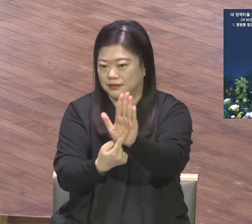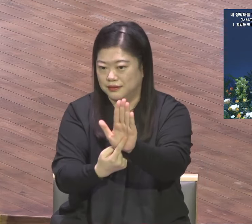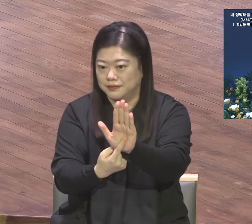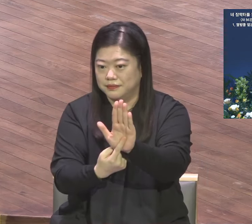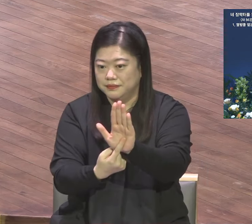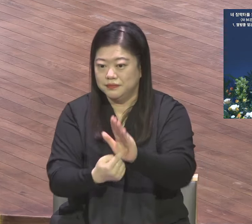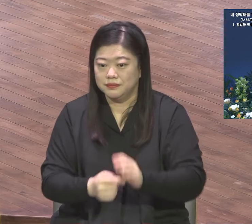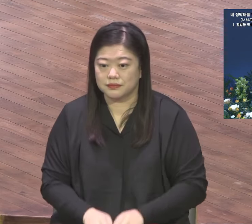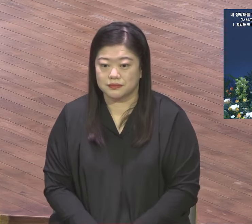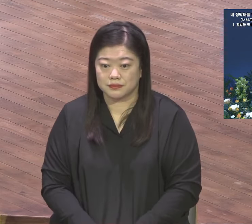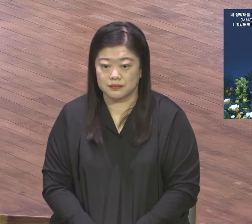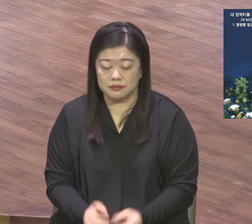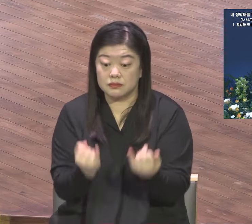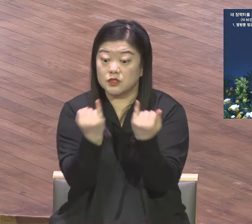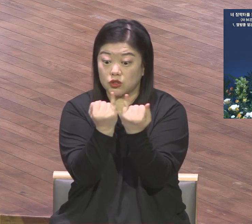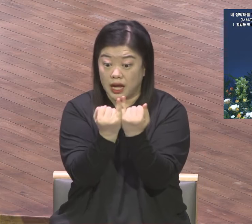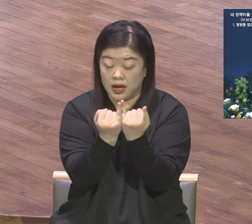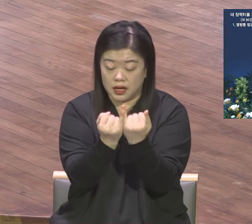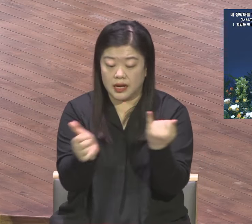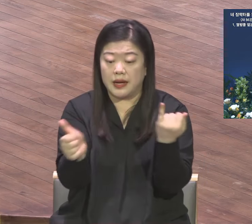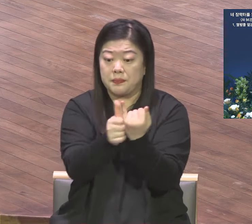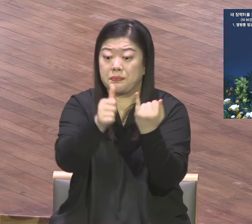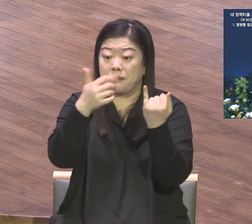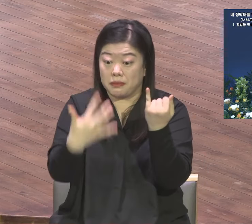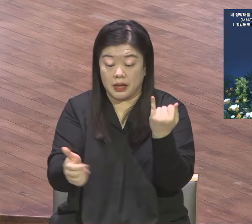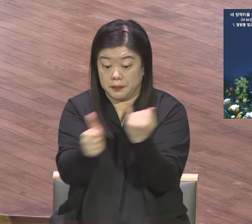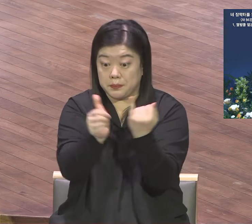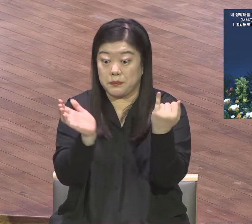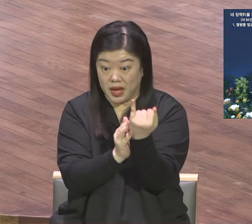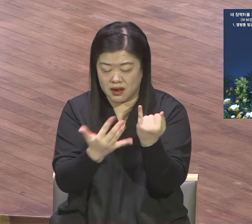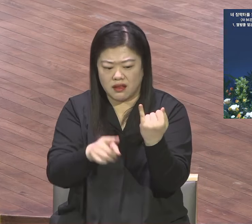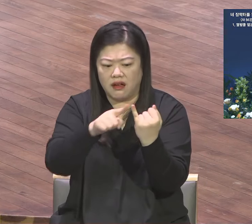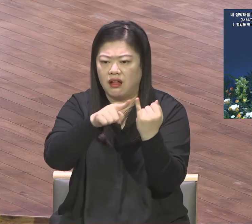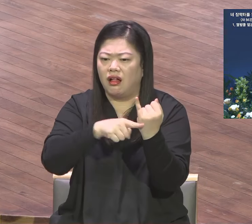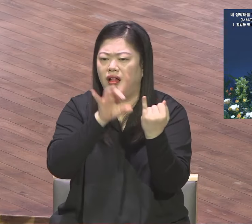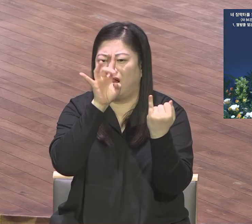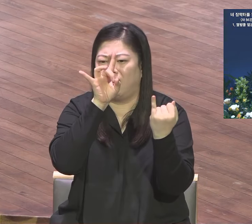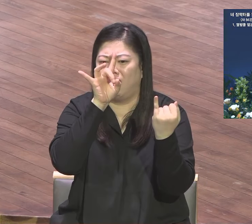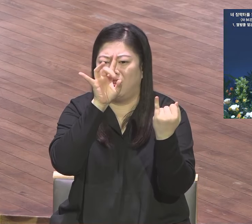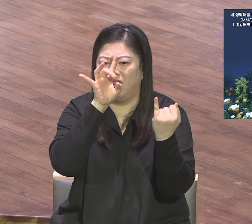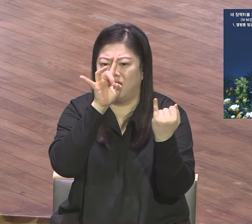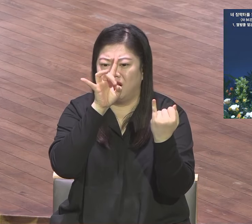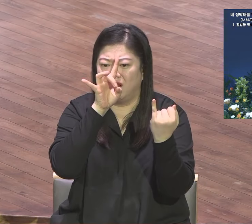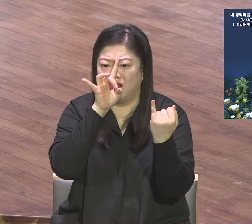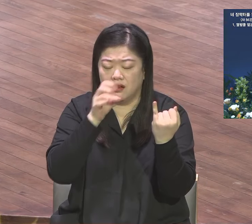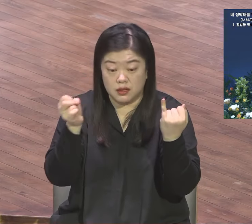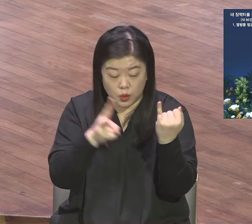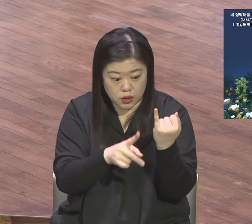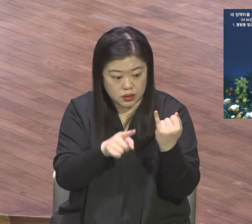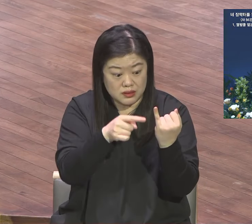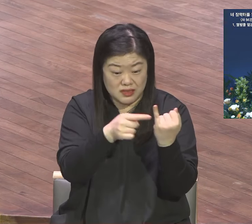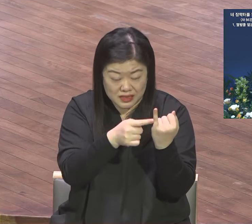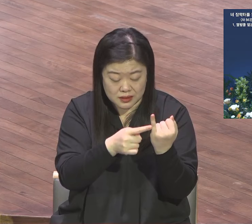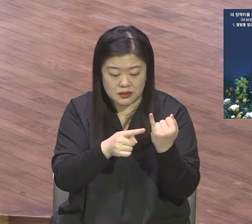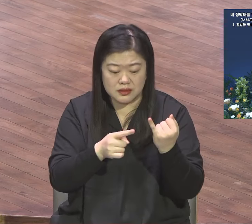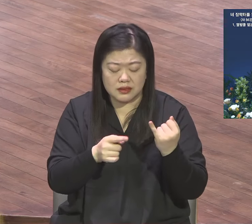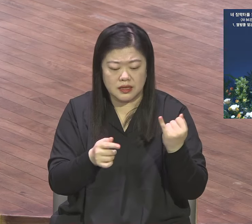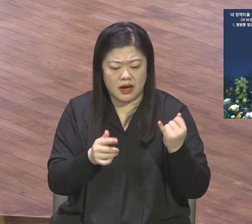잉태하지 못하며 추상하지 못하는 너는 노래할 지어다 상구를 겪지 못한 너는 외쳐 노래할 지어다